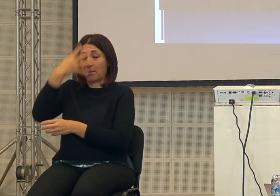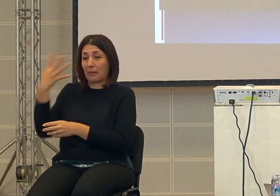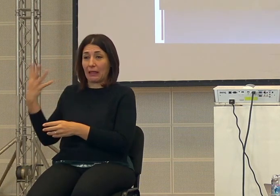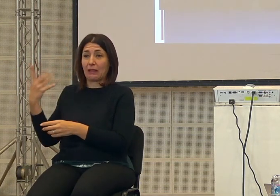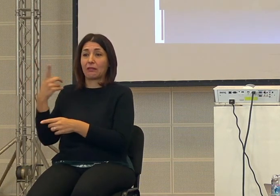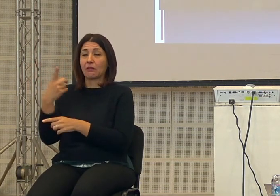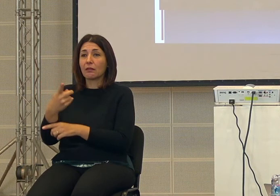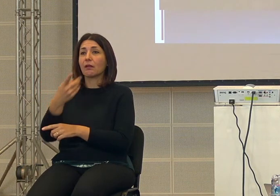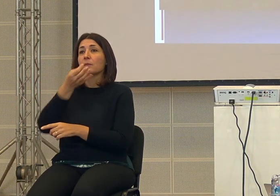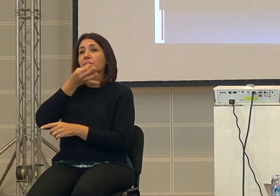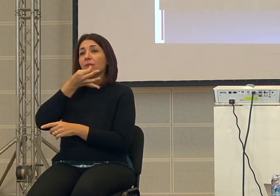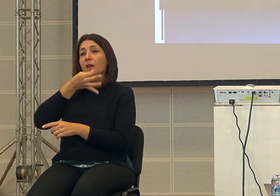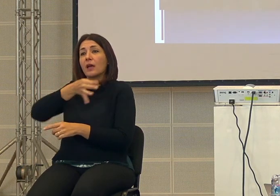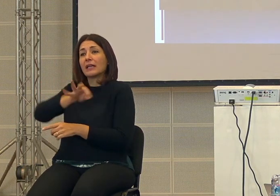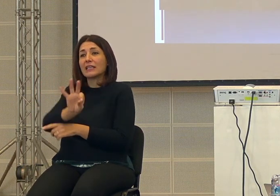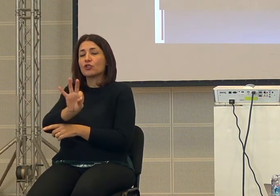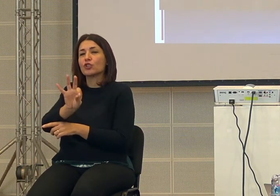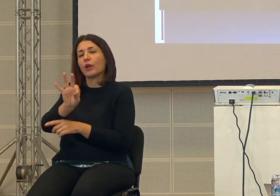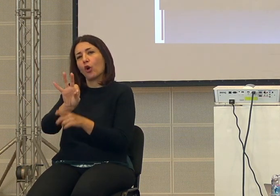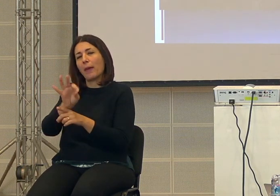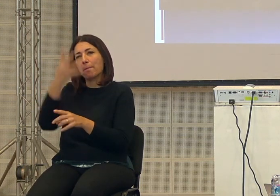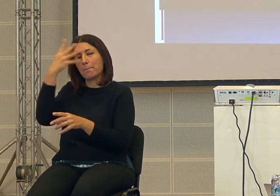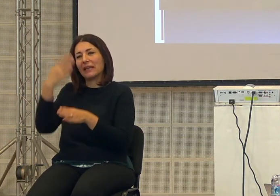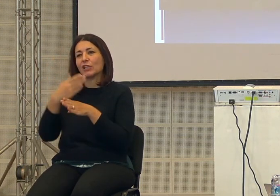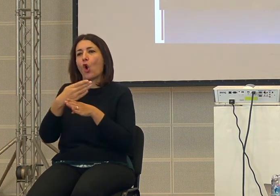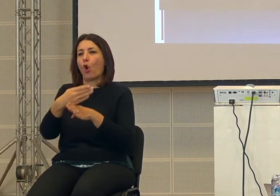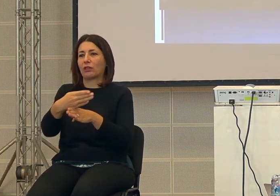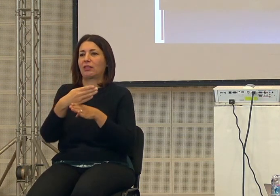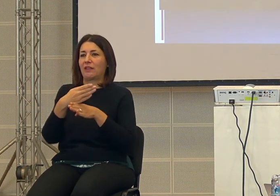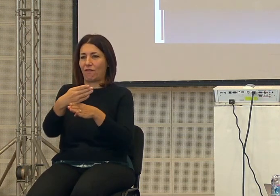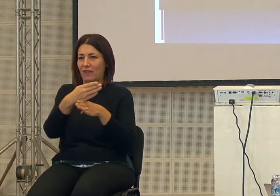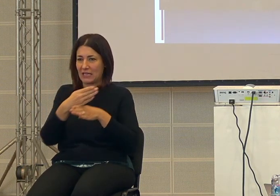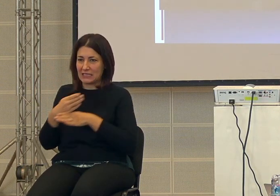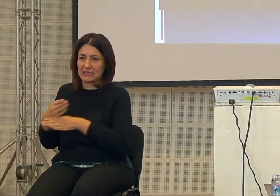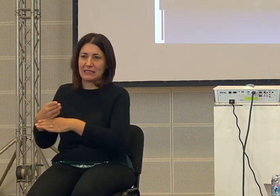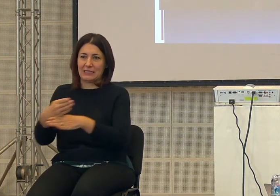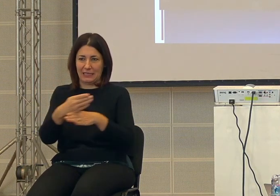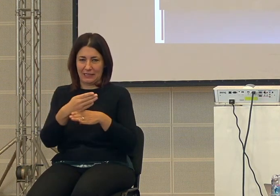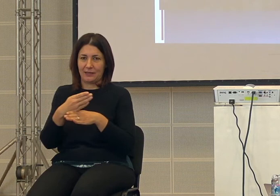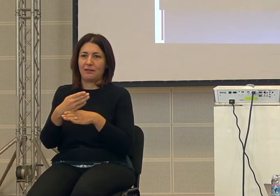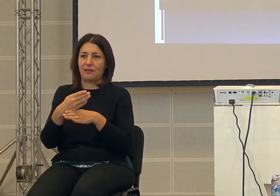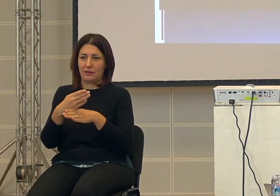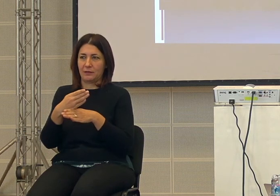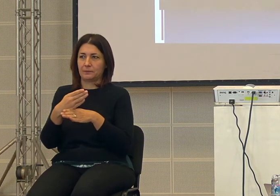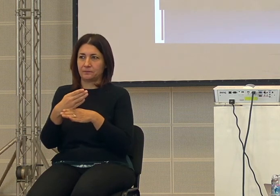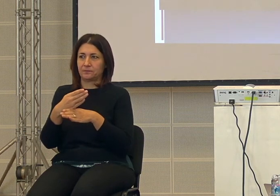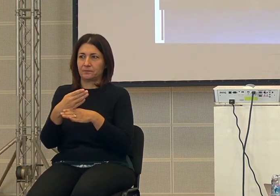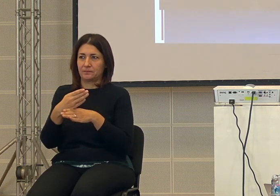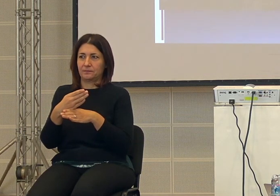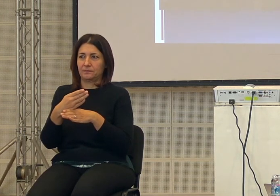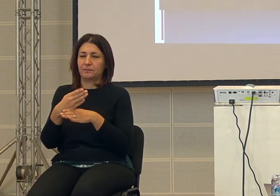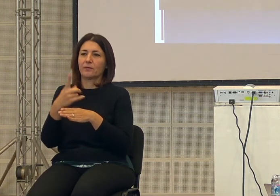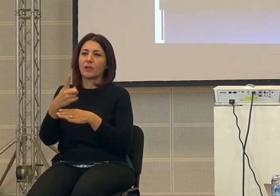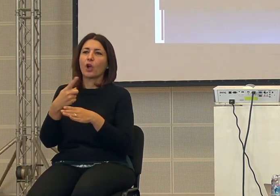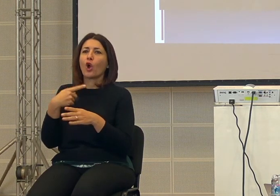quindi di riuscire dei miti condivisi perché poi sono miti che sono creduti come realtà quindi non è che sia un